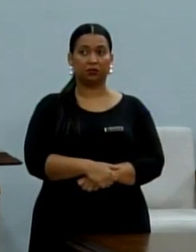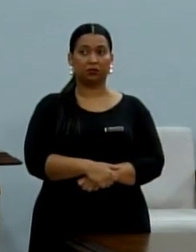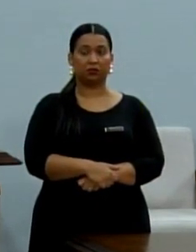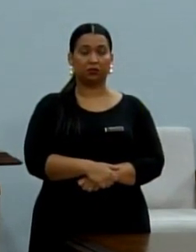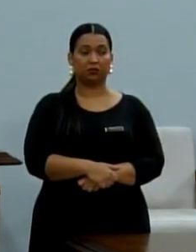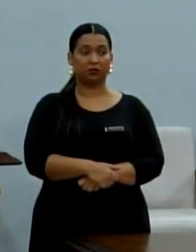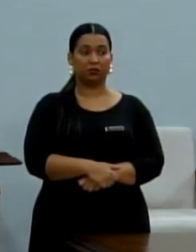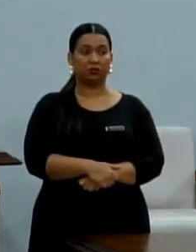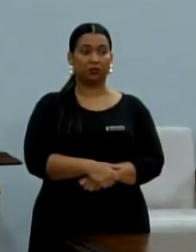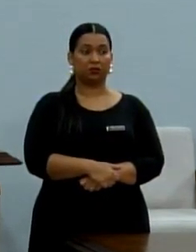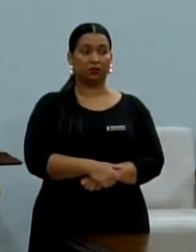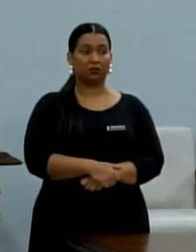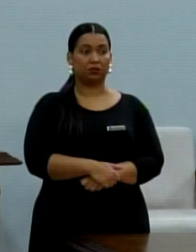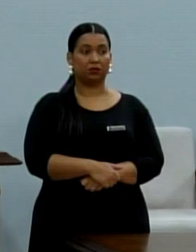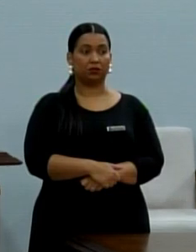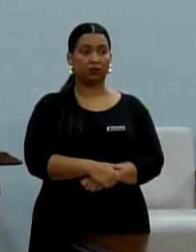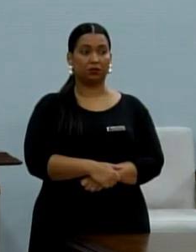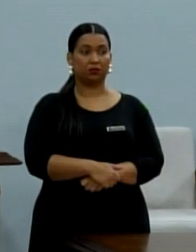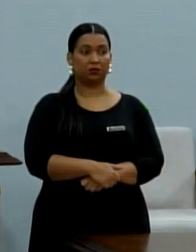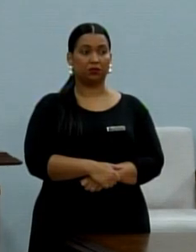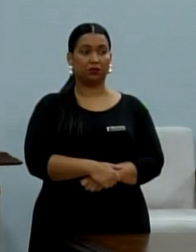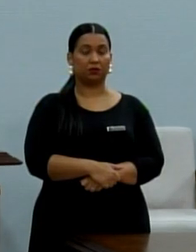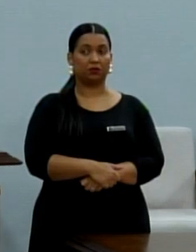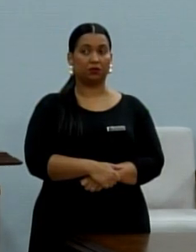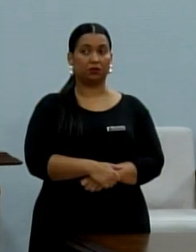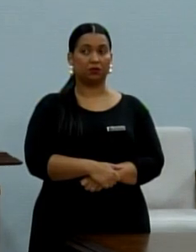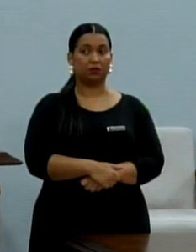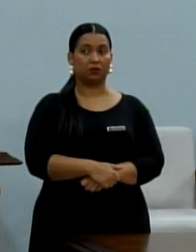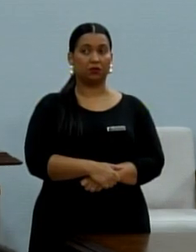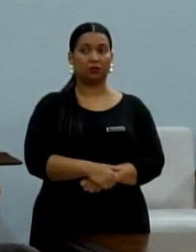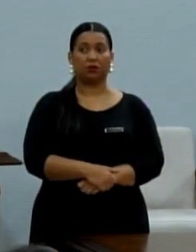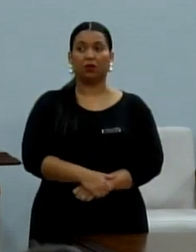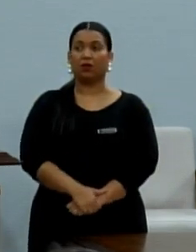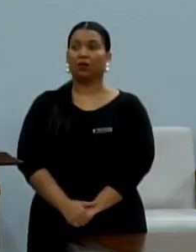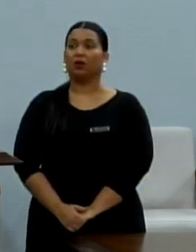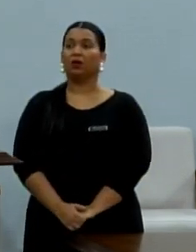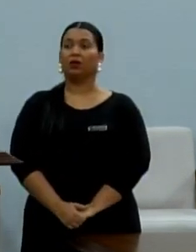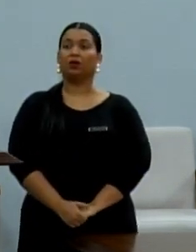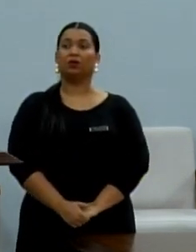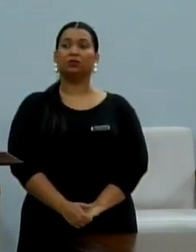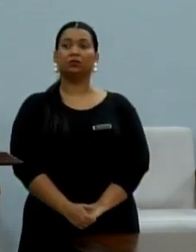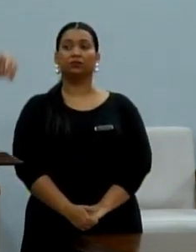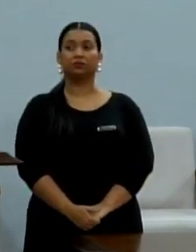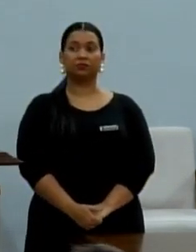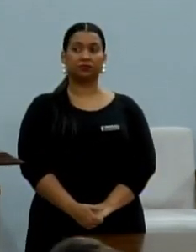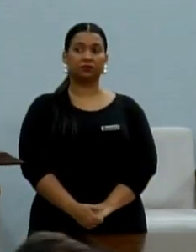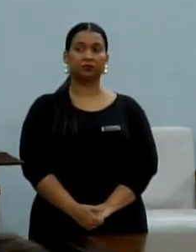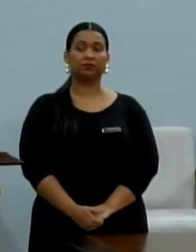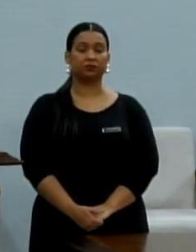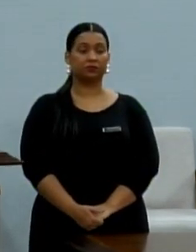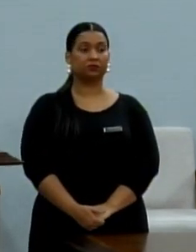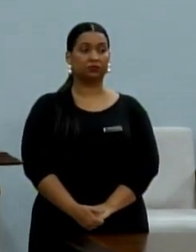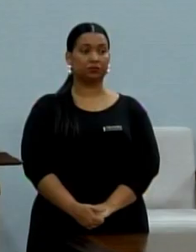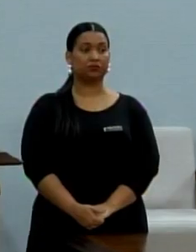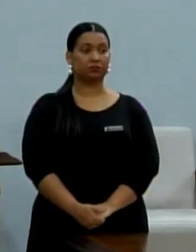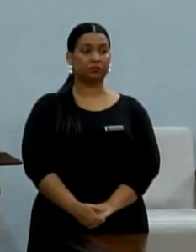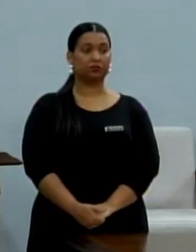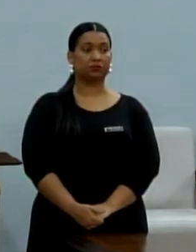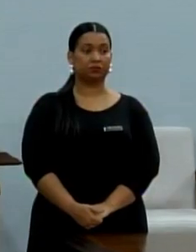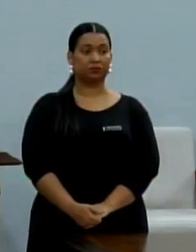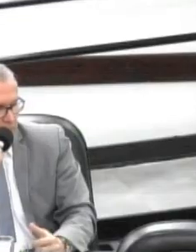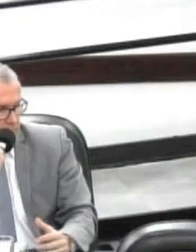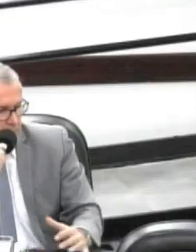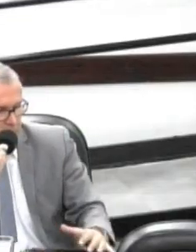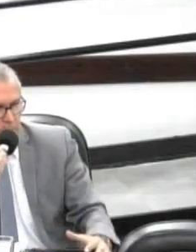Não sou técnico, mas a respeito de uma de suas perguntas, o que chega para a gente, como policial, talvez o vereador Jean Charles